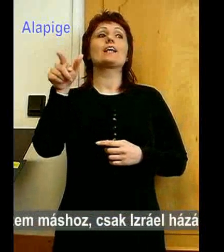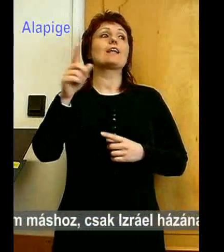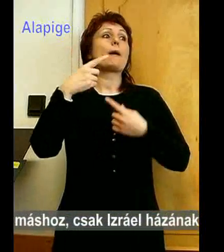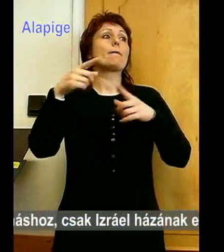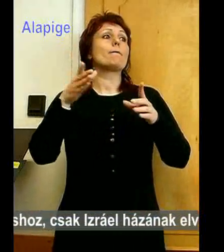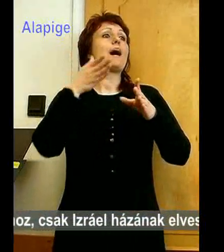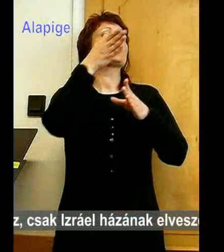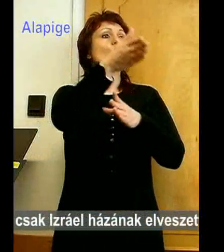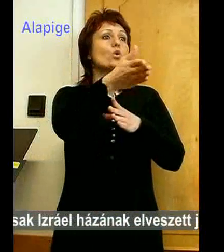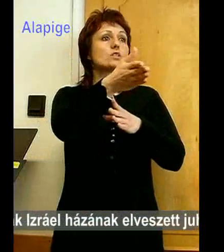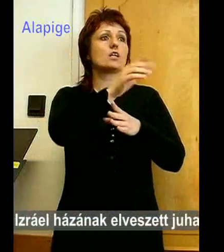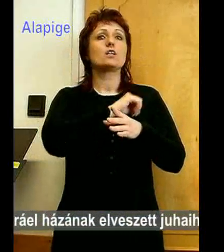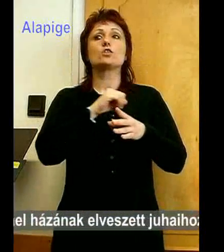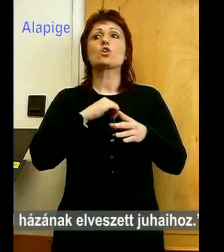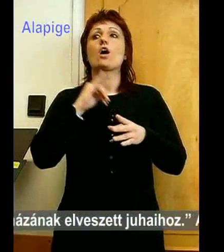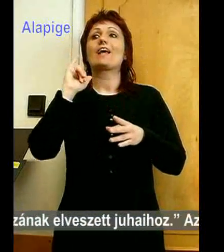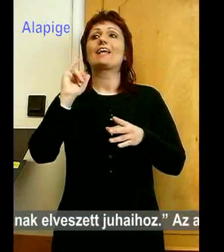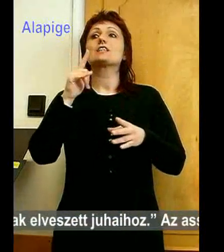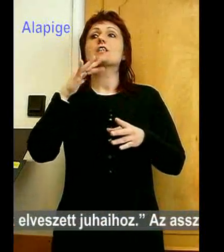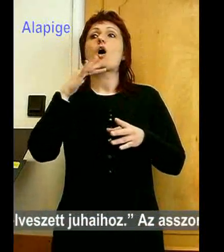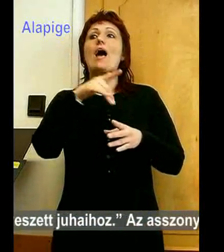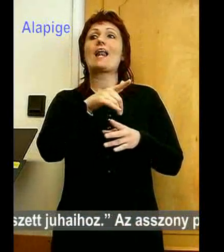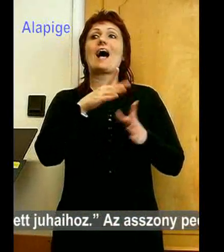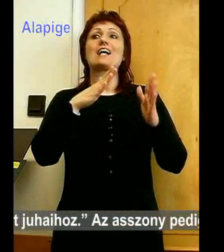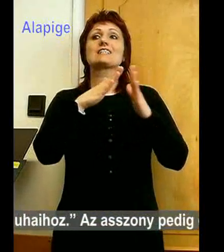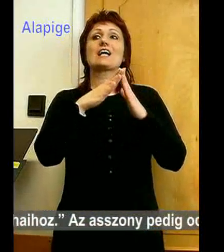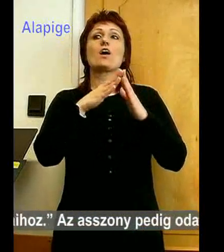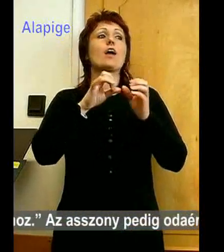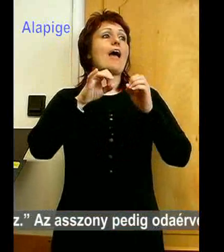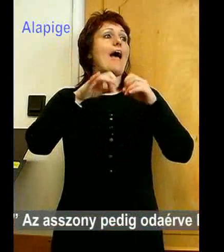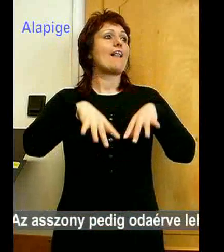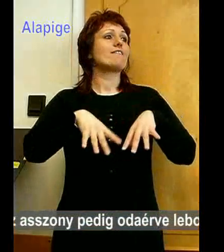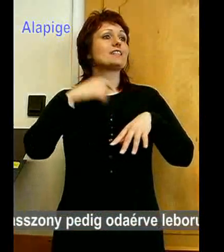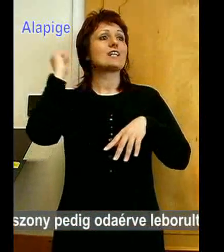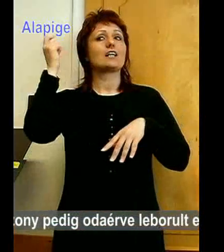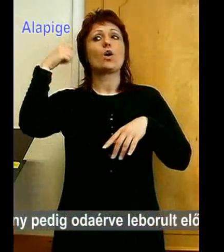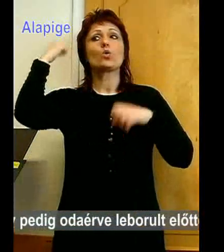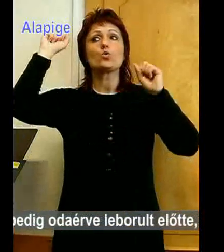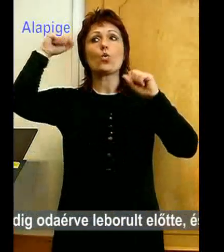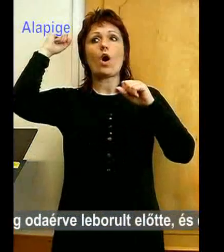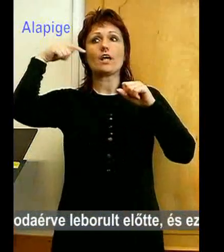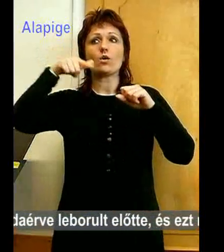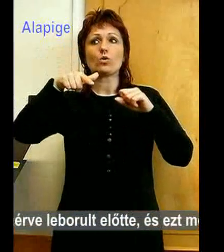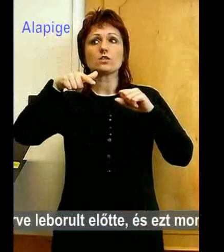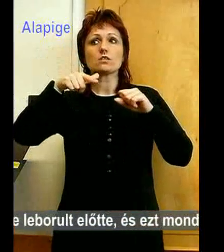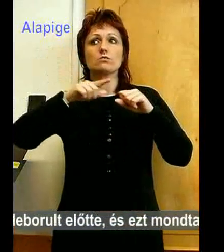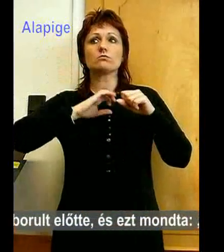Izrael házának elveszett juhaihoz. Az asszony pedig odaérve leborult előtte és ezt mondta.